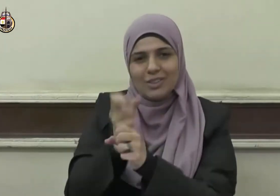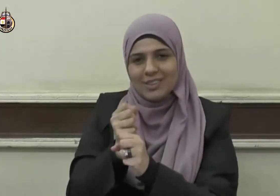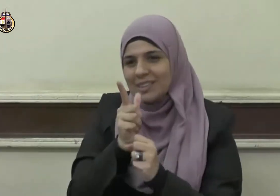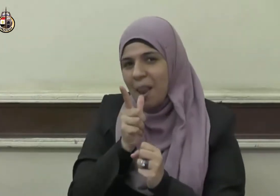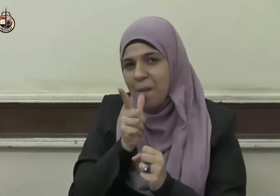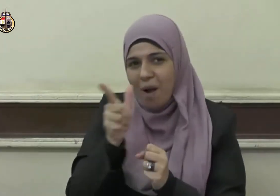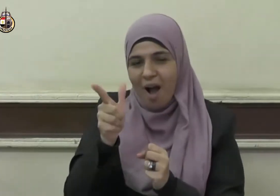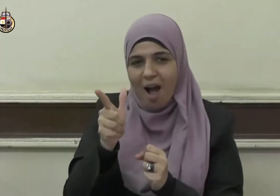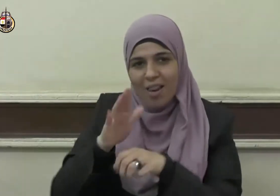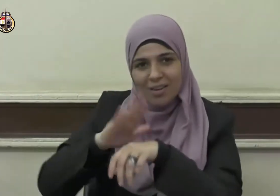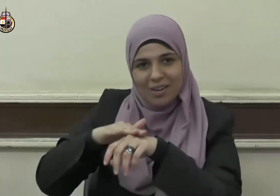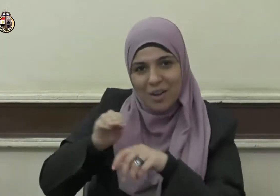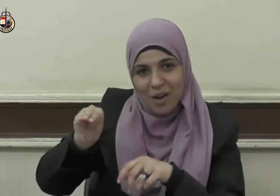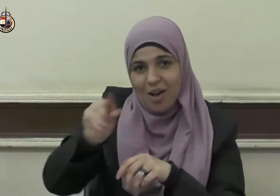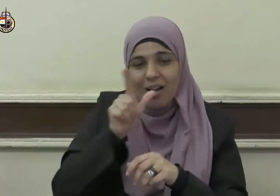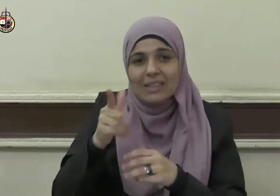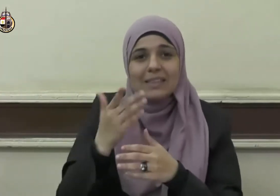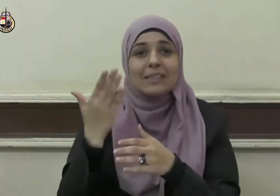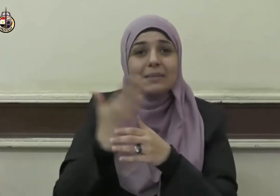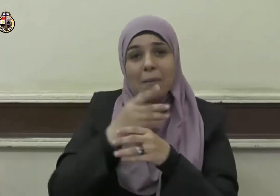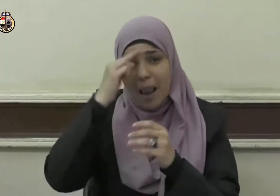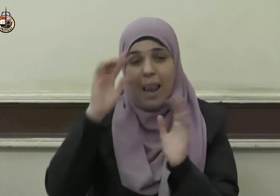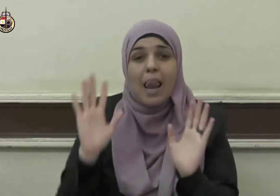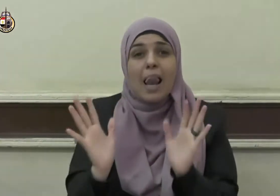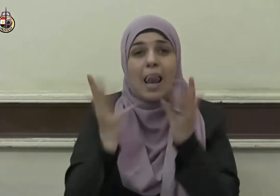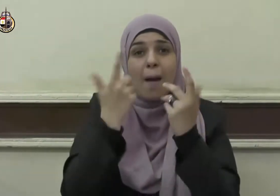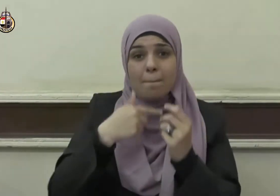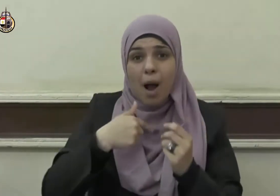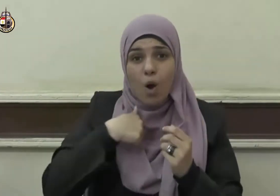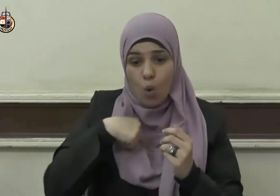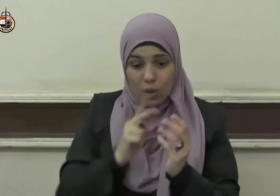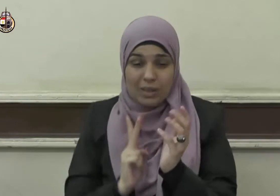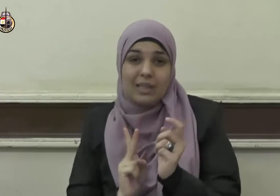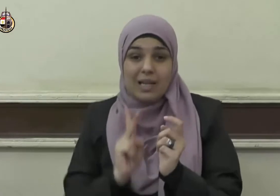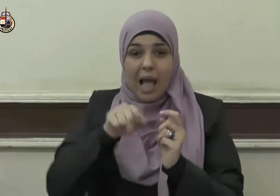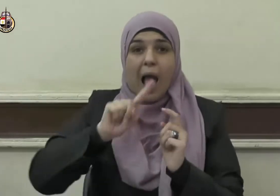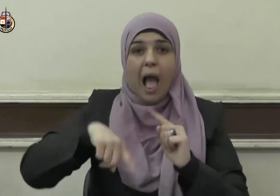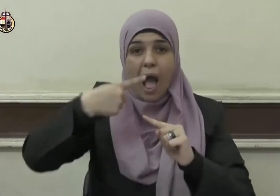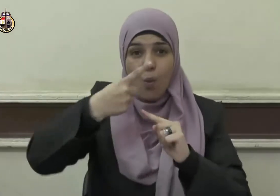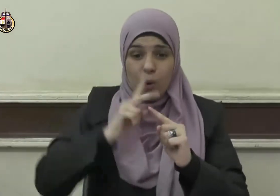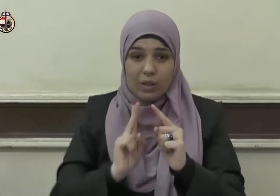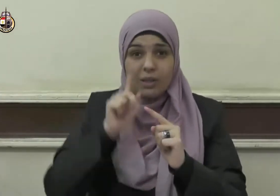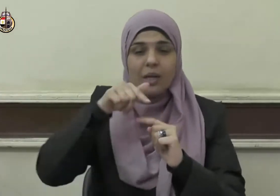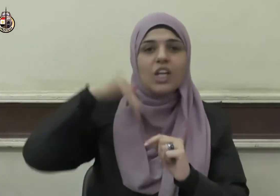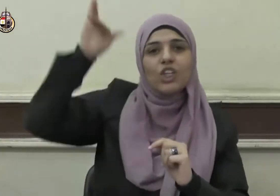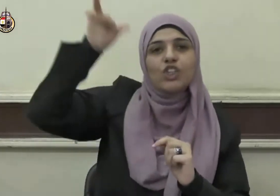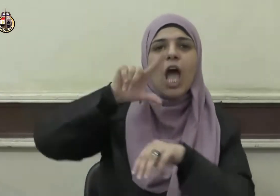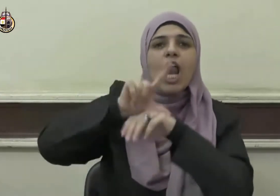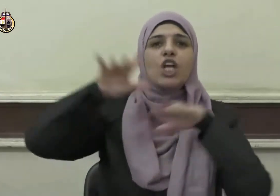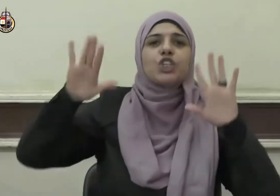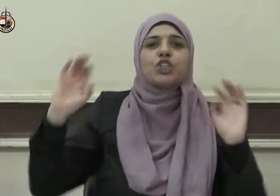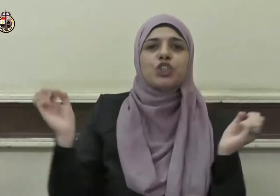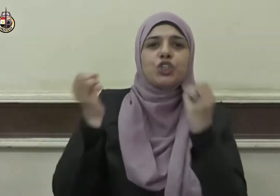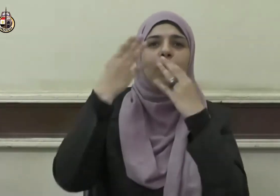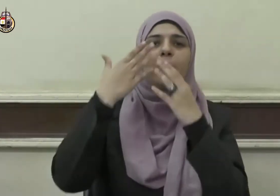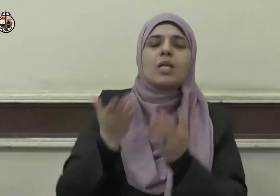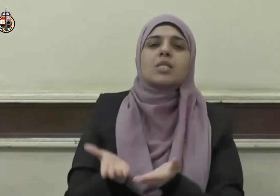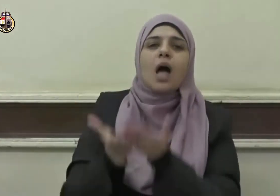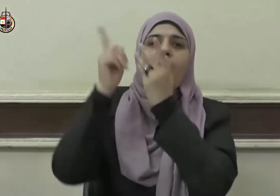وسلم لما رقيت الدرجة الأولى جاءني إبريل صلى الله عليه